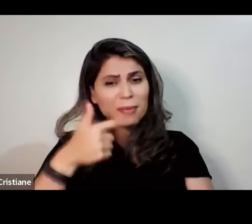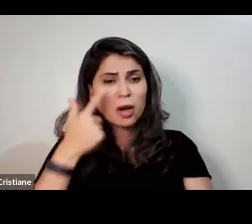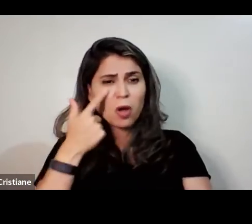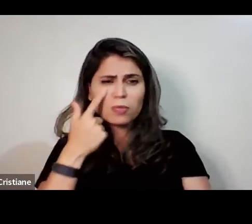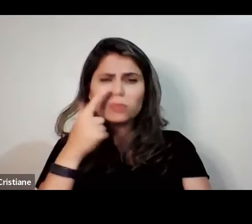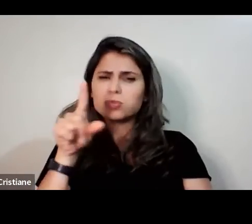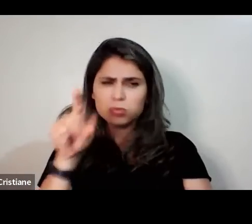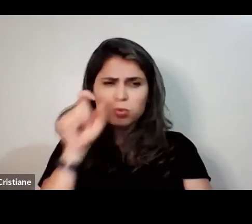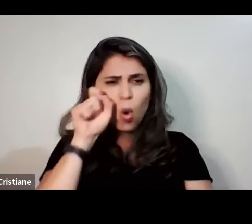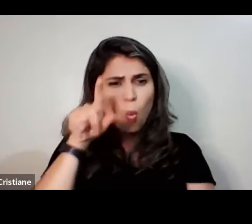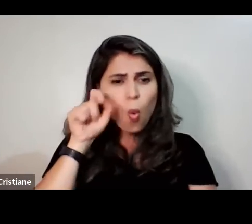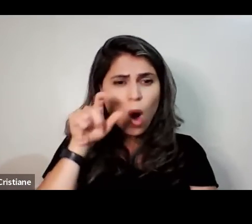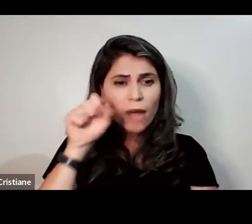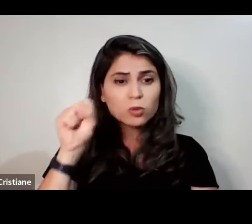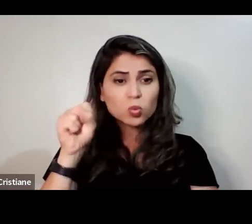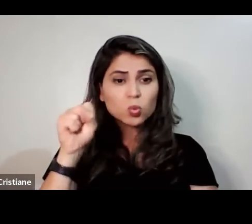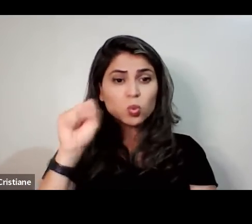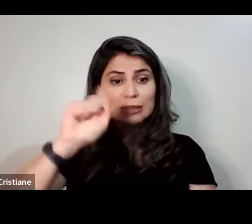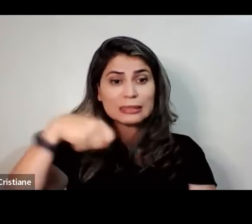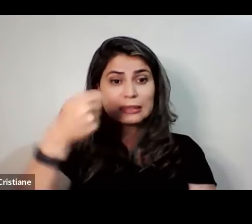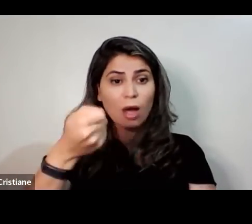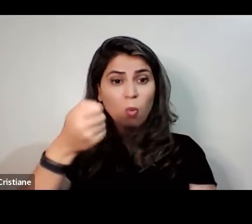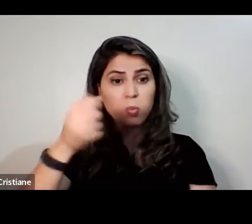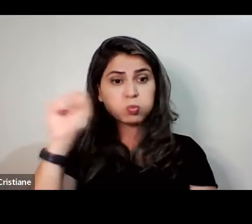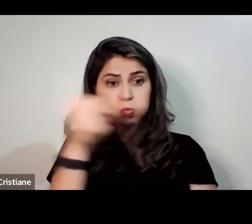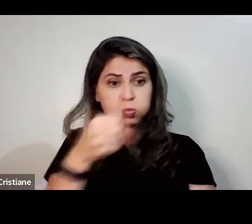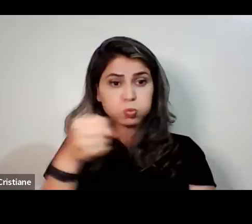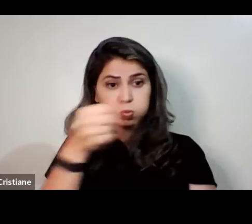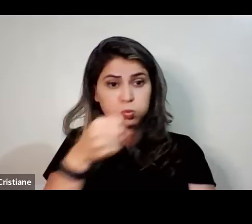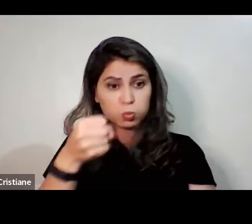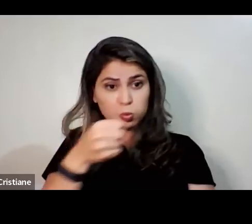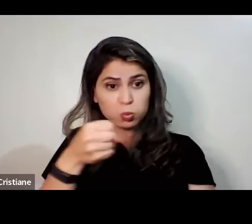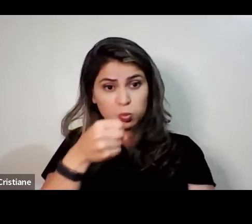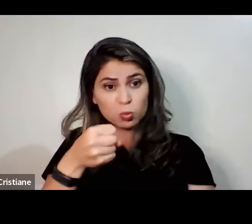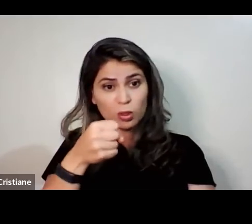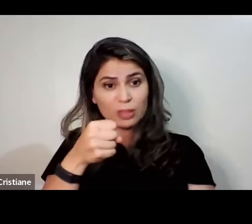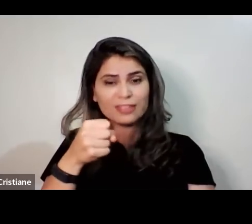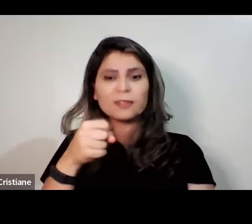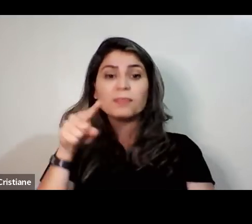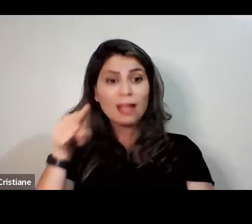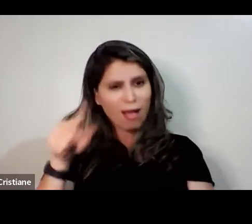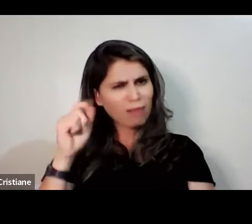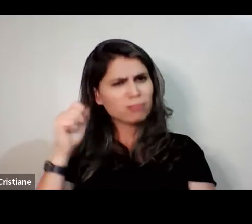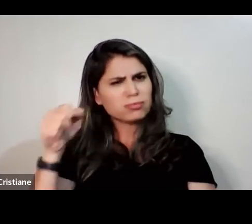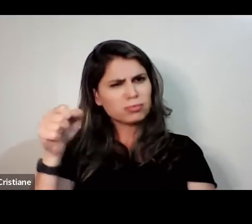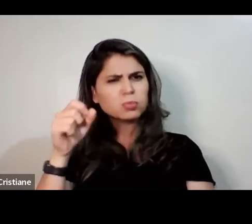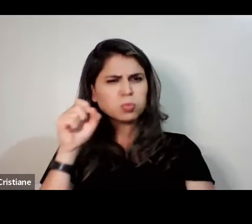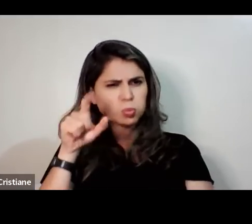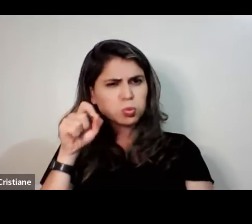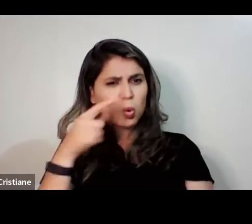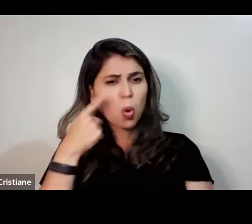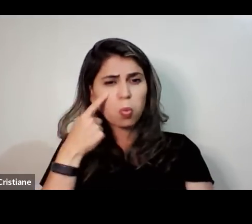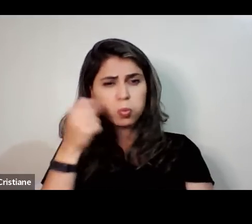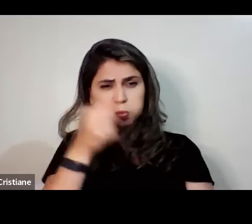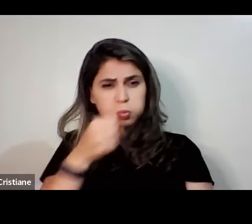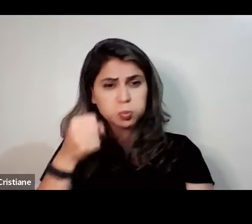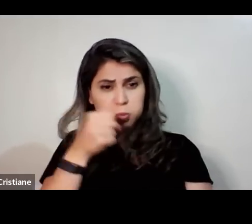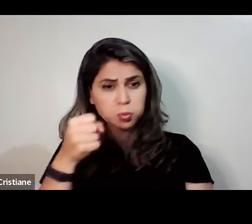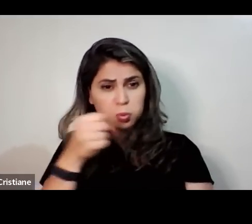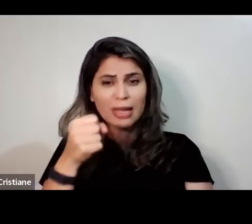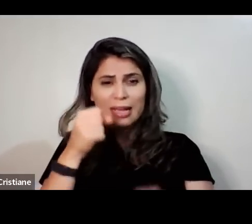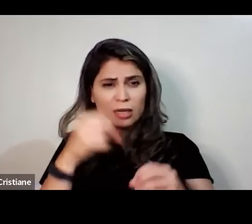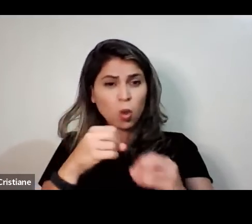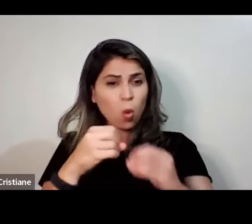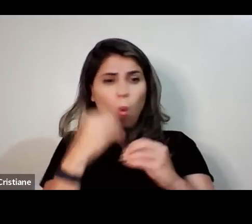é o nosso, que é este projeto de saúde, tem este produto que libera uma força contínua.